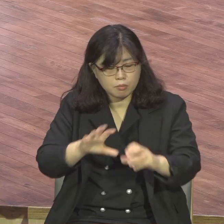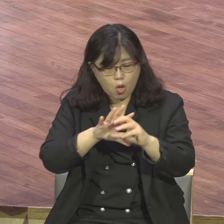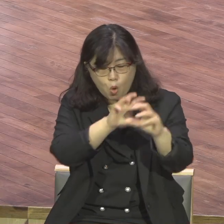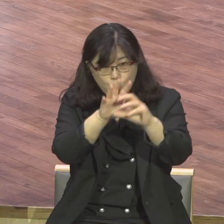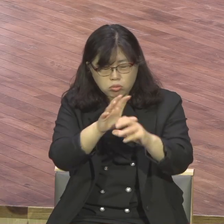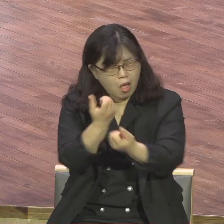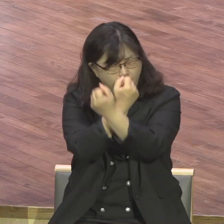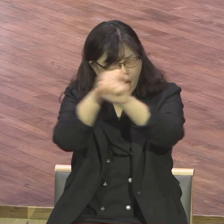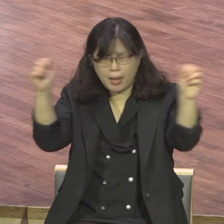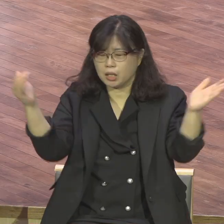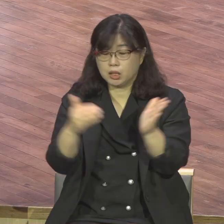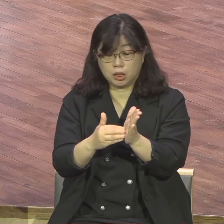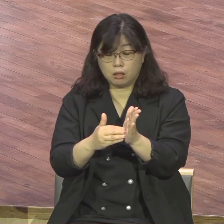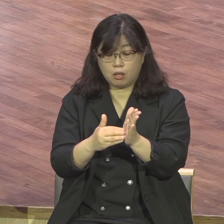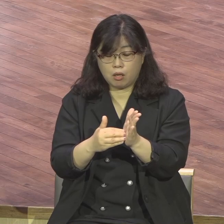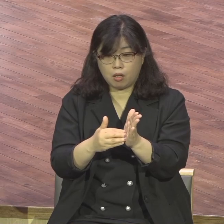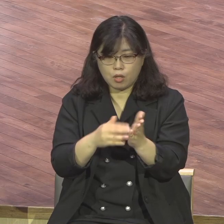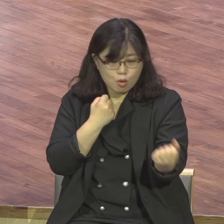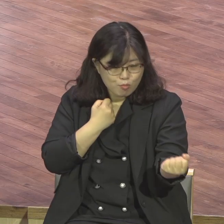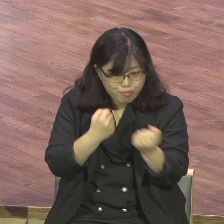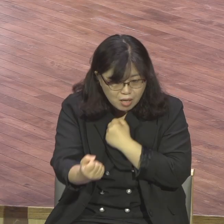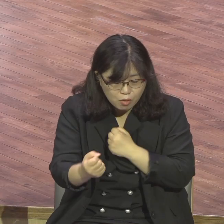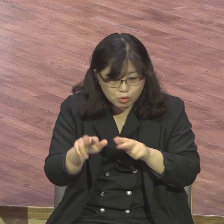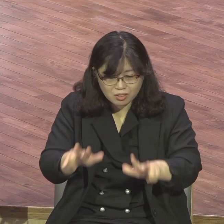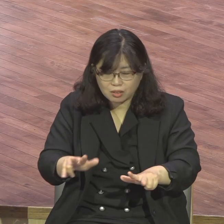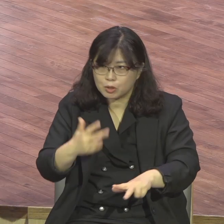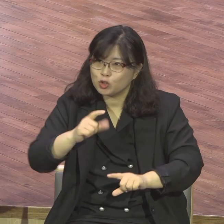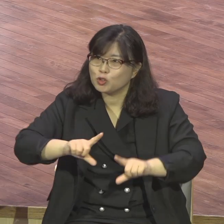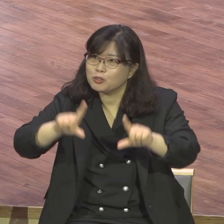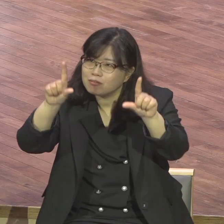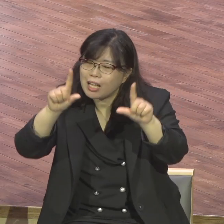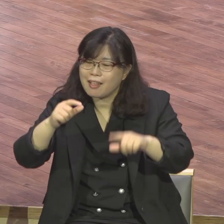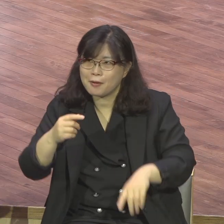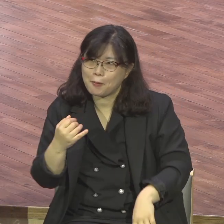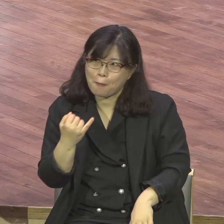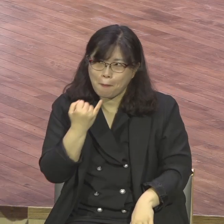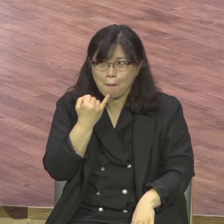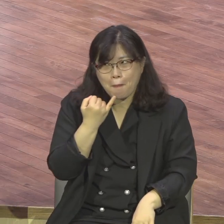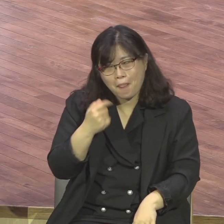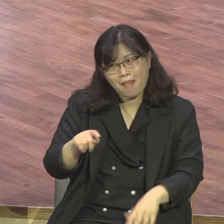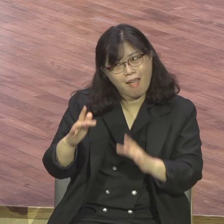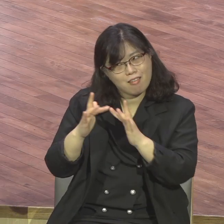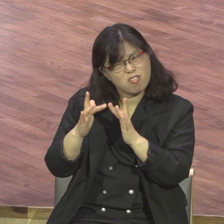저 낚시 가면서 예배드린다고 자기 펠리 위주로